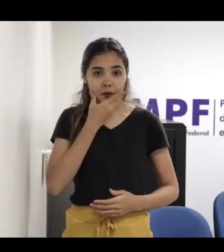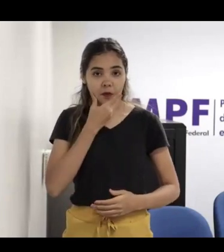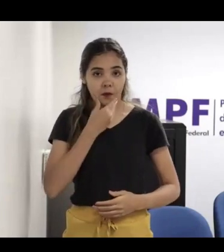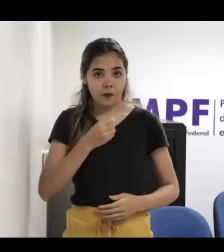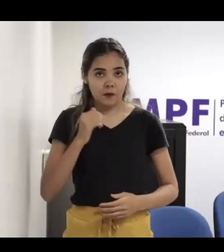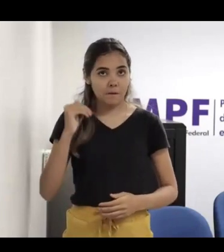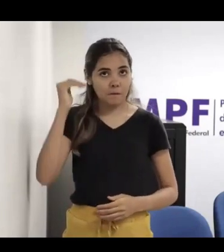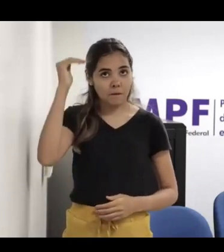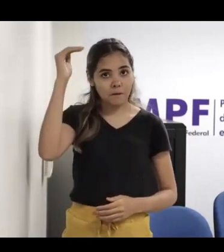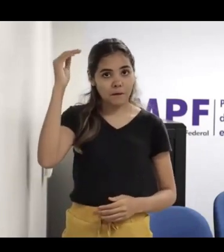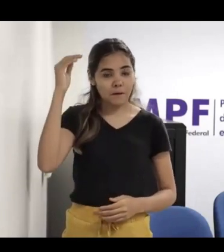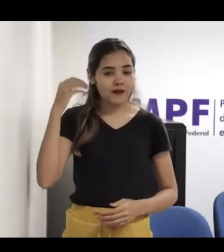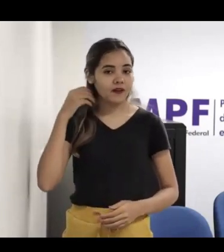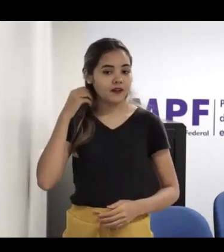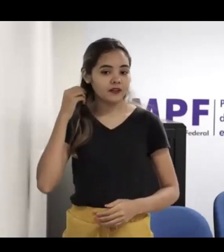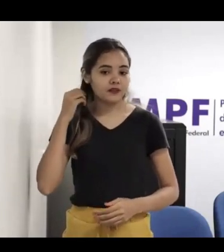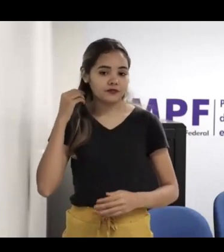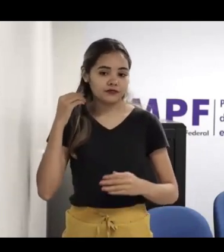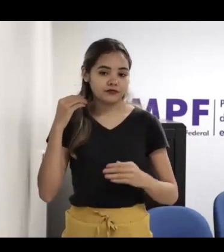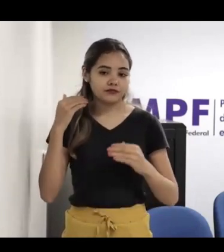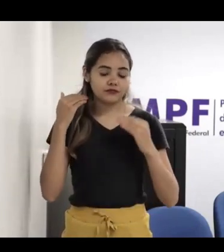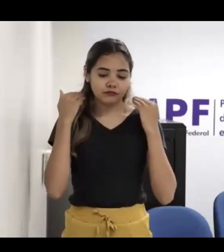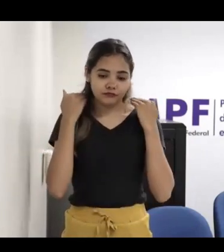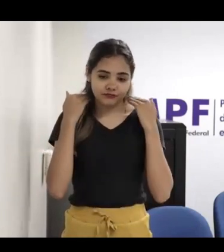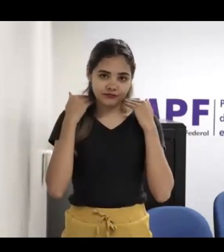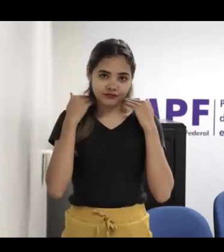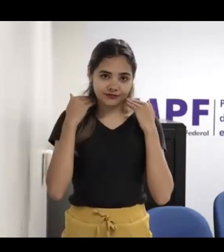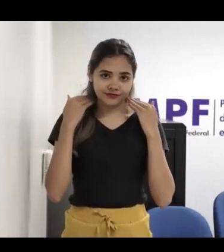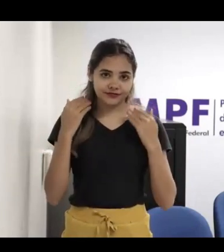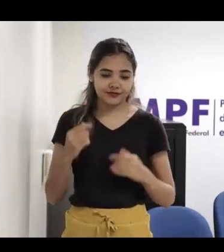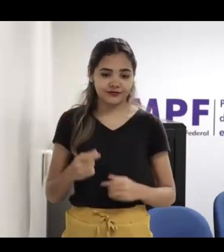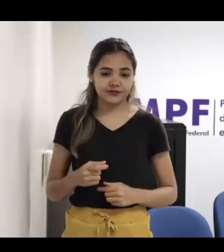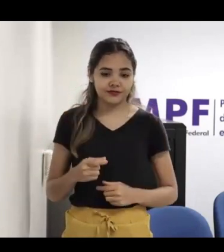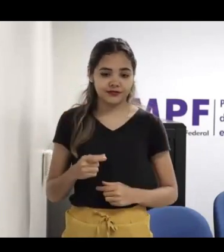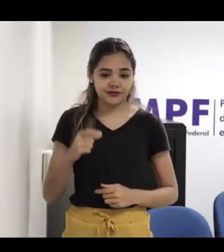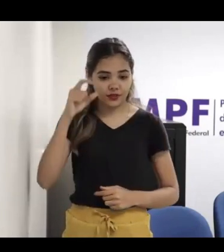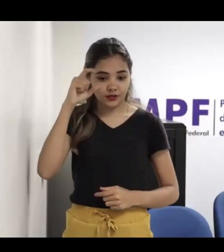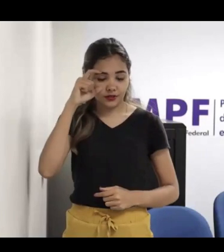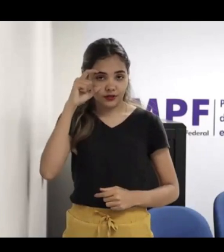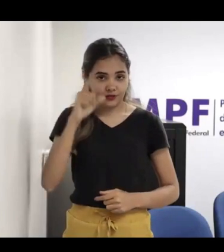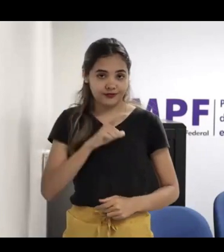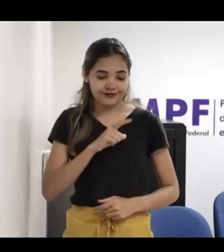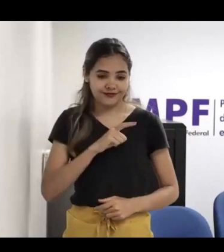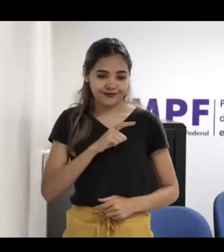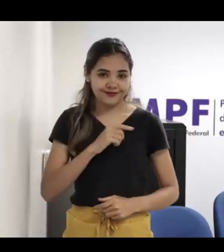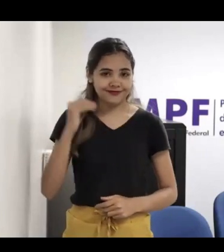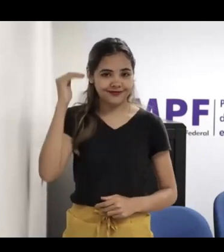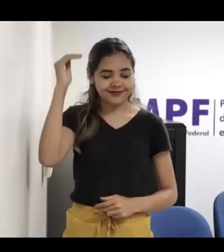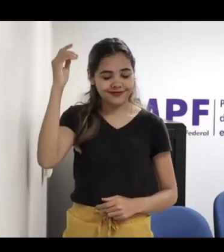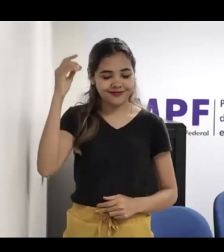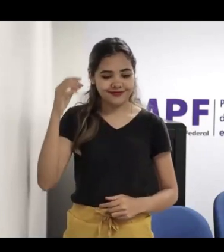cabelos curtos, usando óculos alto e um pouco magrinho.